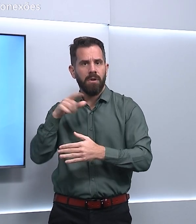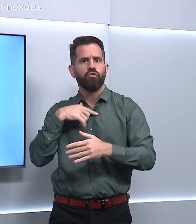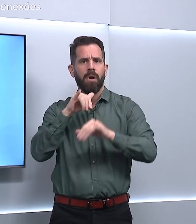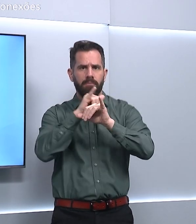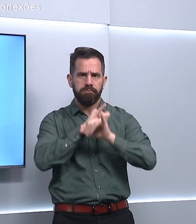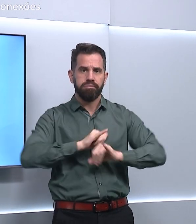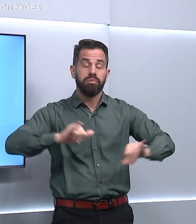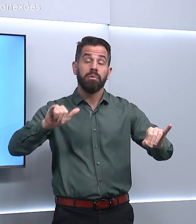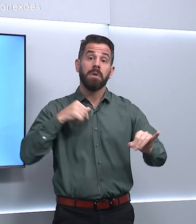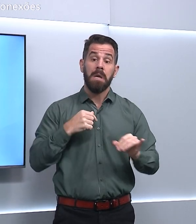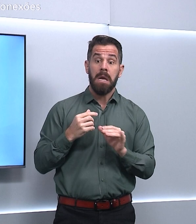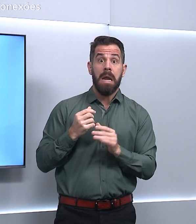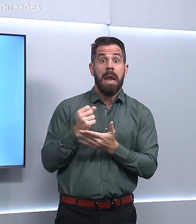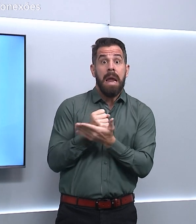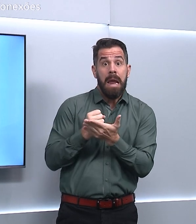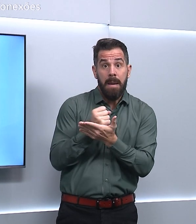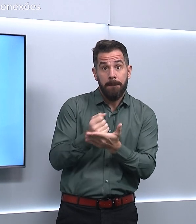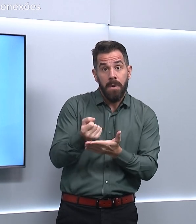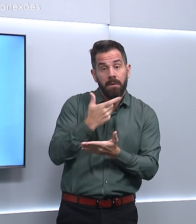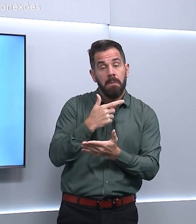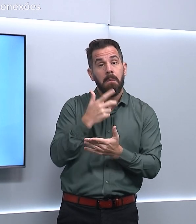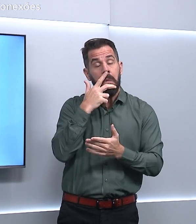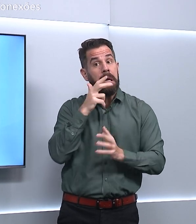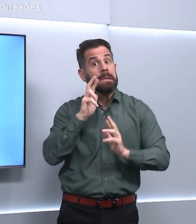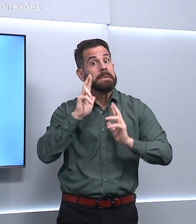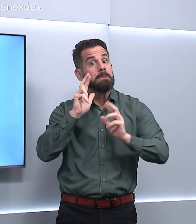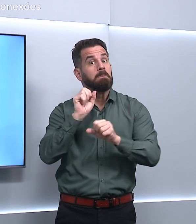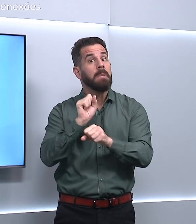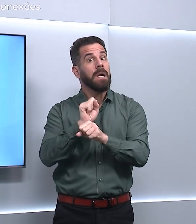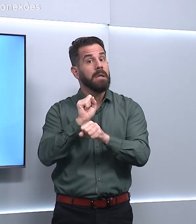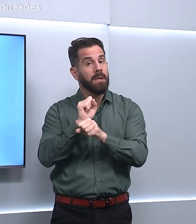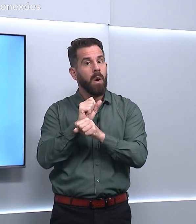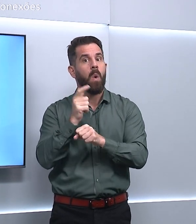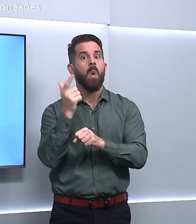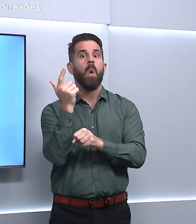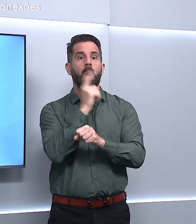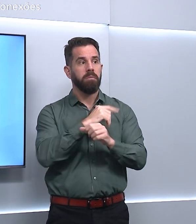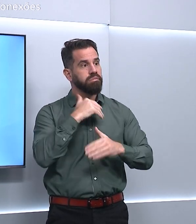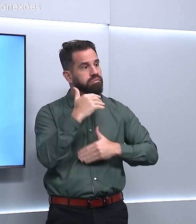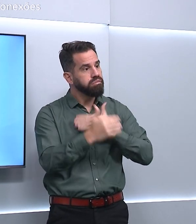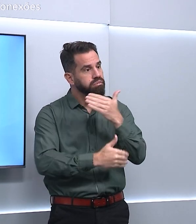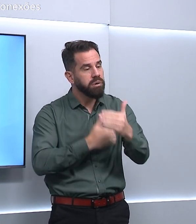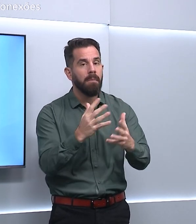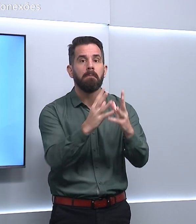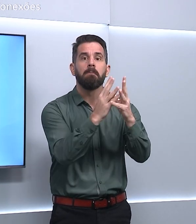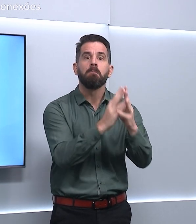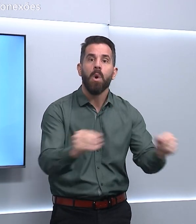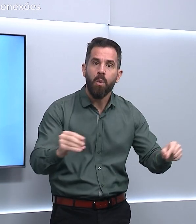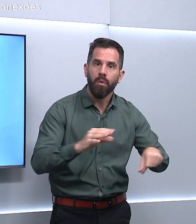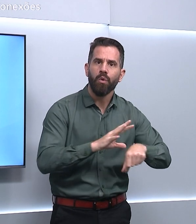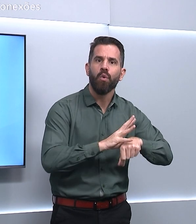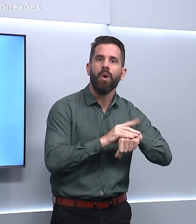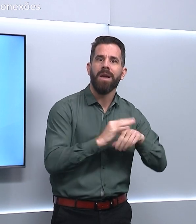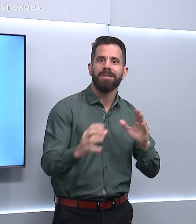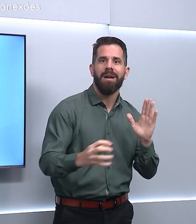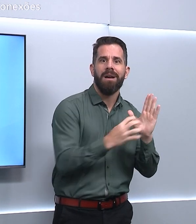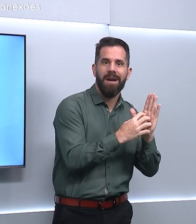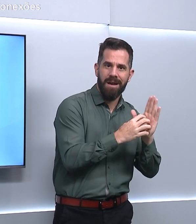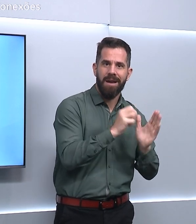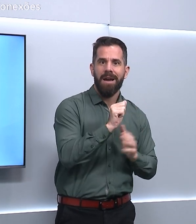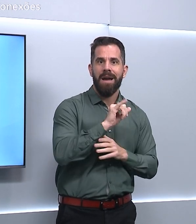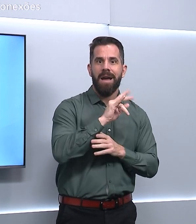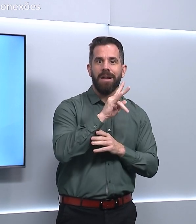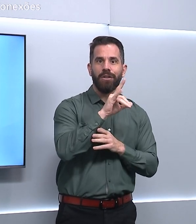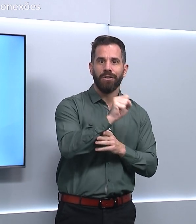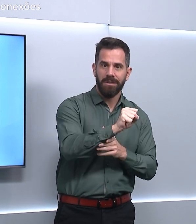uma esperança de acelerar os esforços para acabar com a AIDS, como ameaça à saúde pública, até o ano